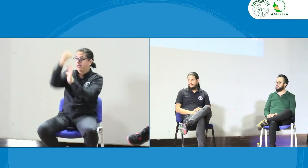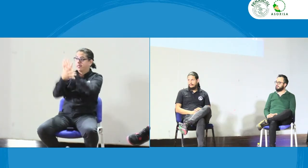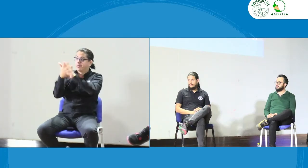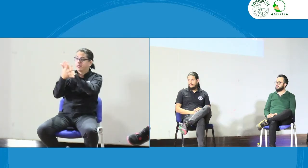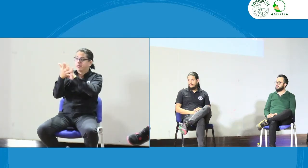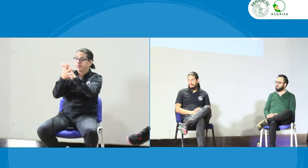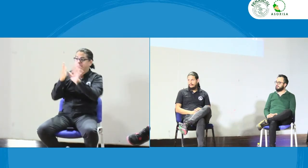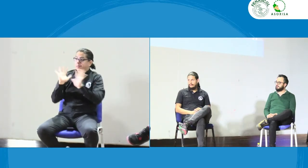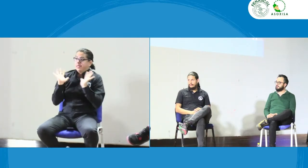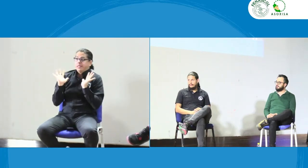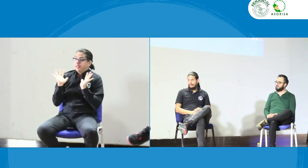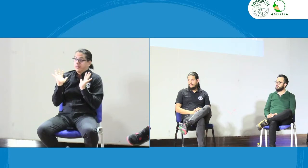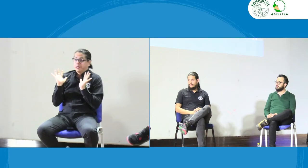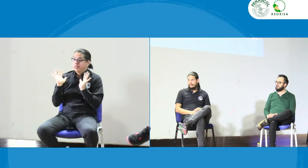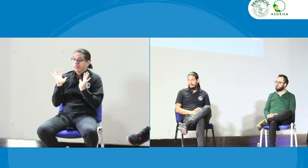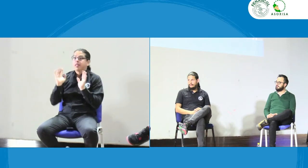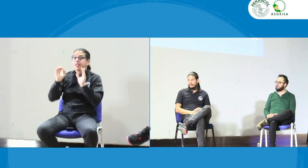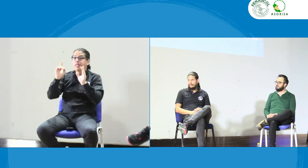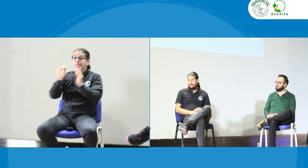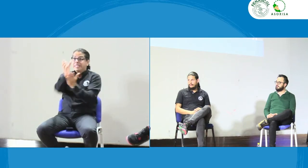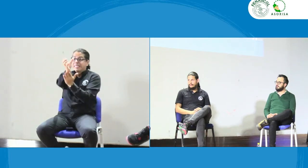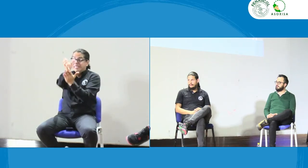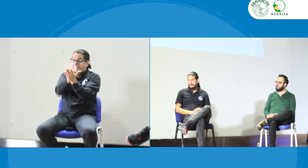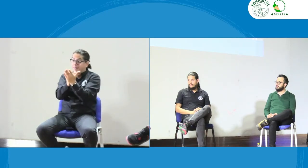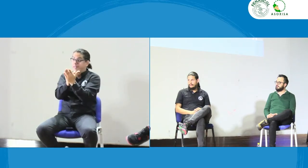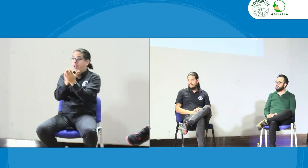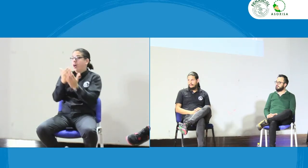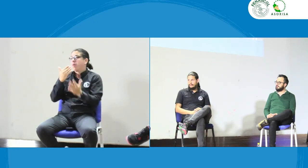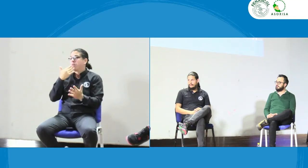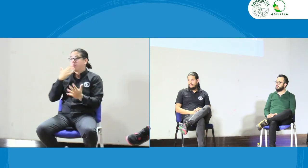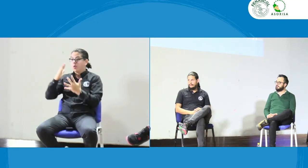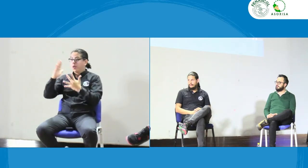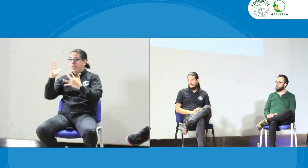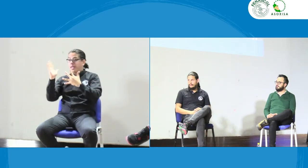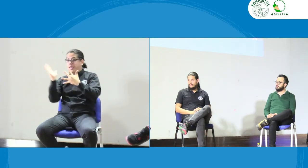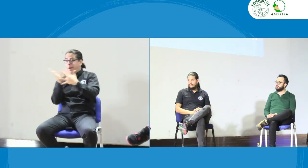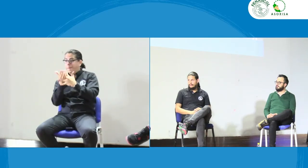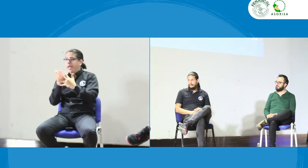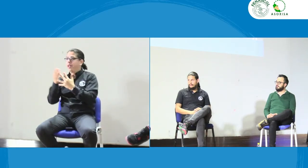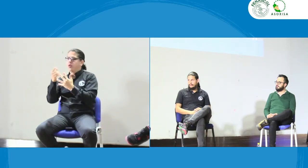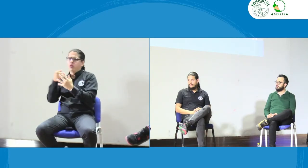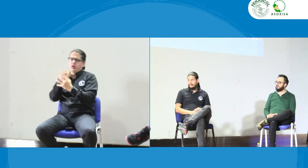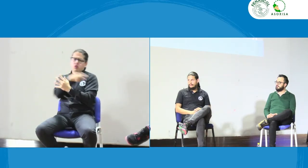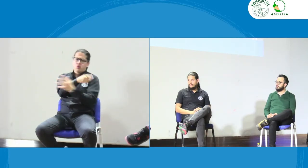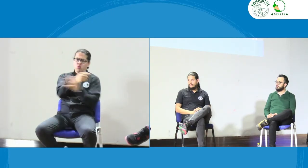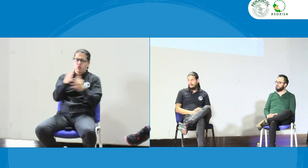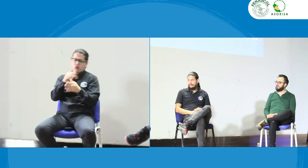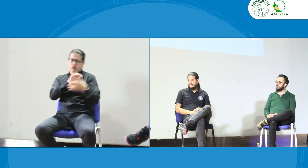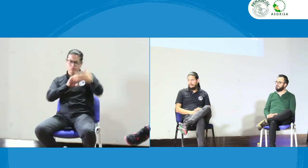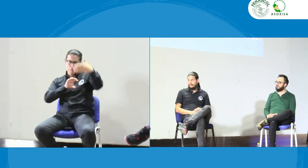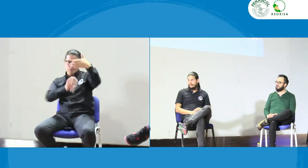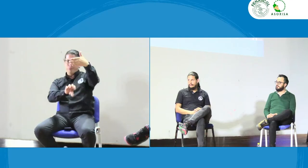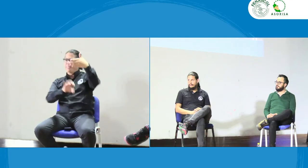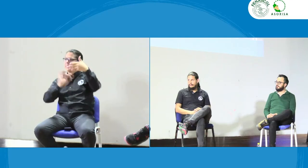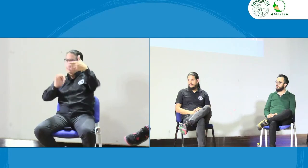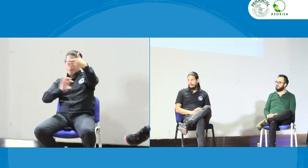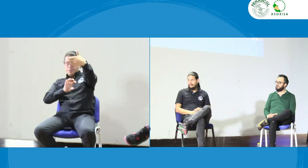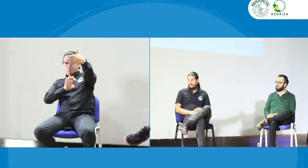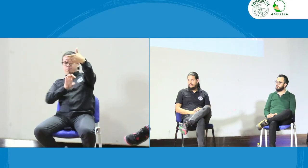señas para aprender lengua de señas el certificado como tal por ejemplo los cursos